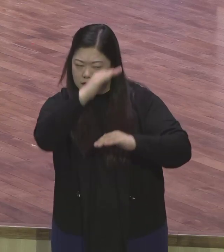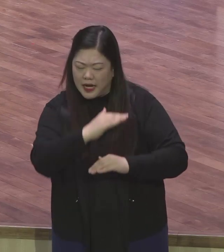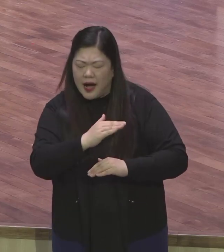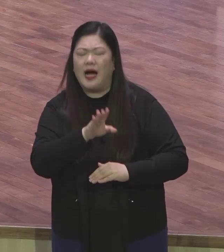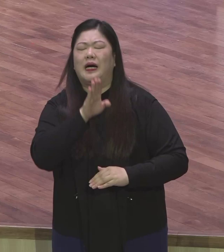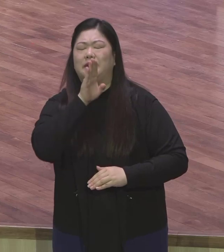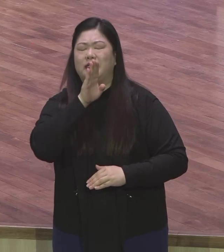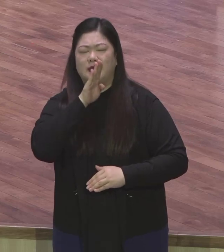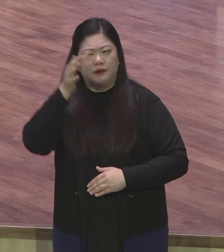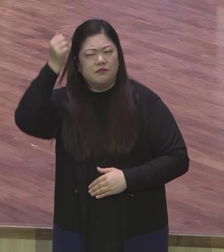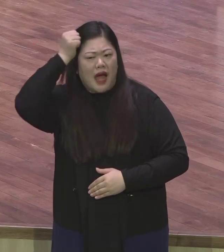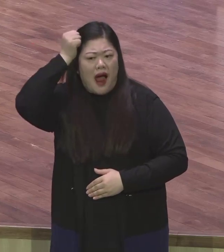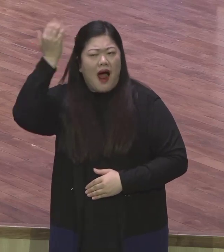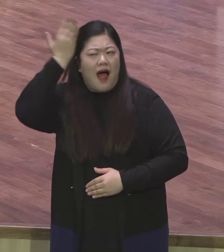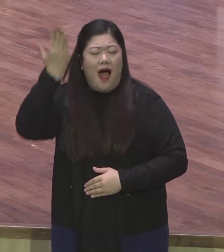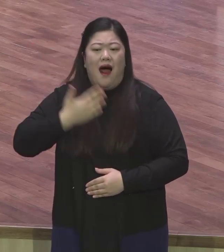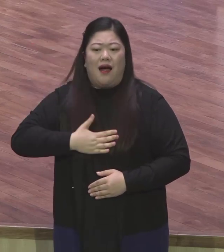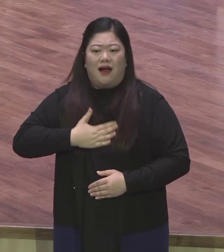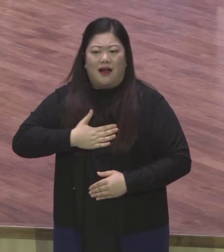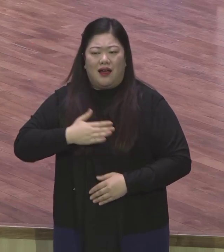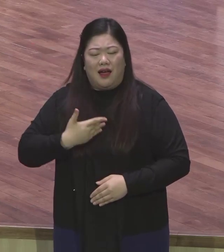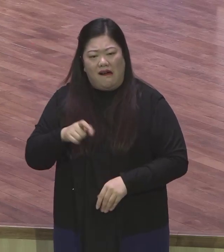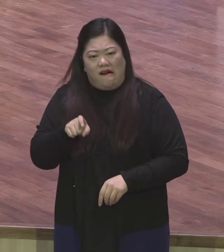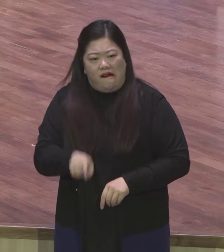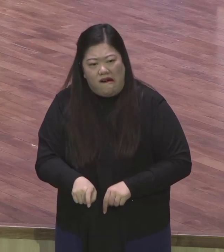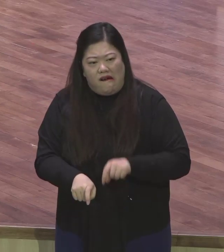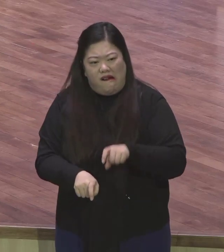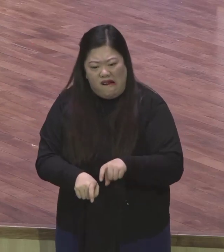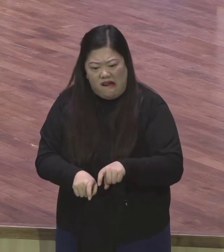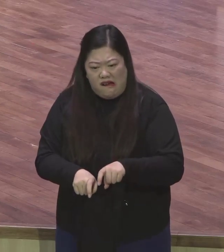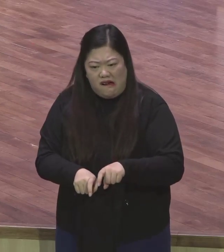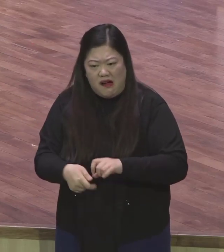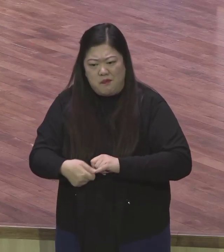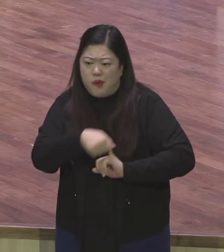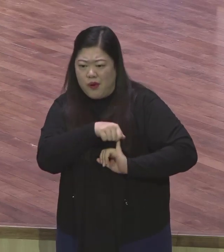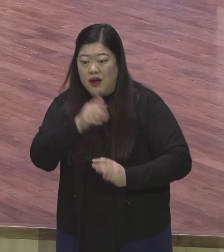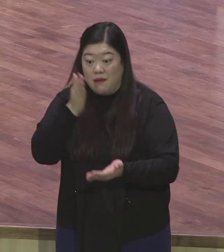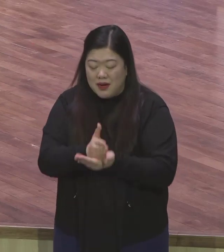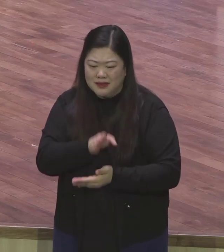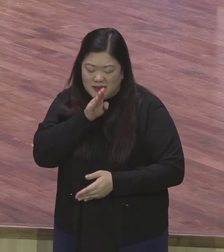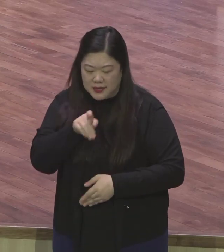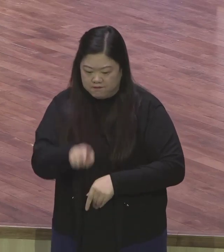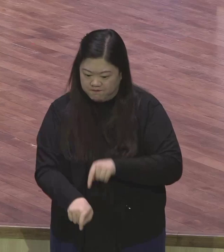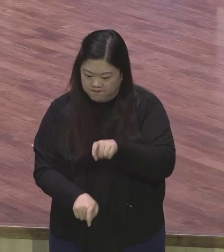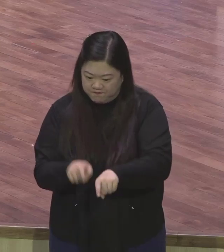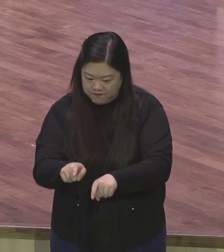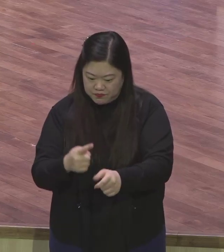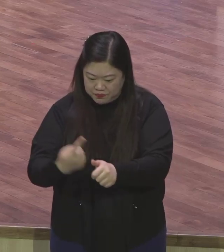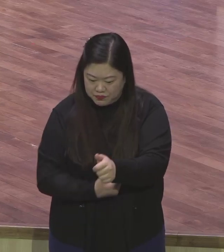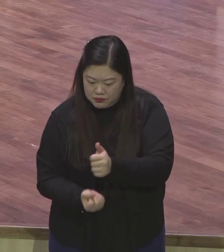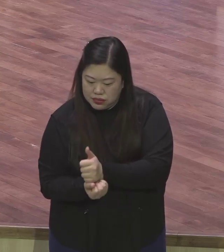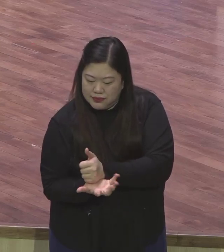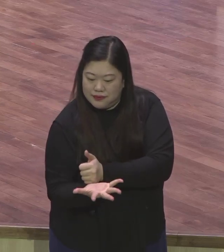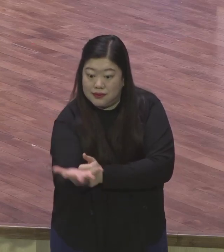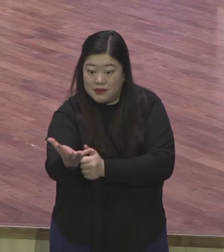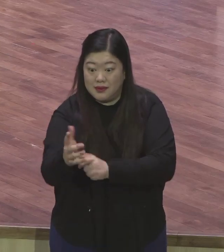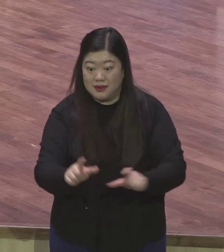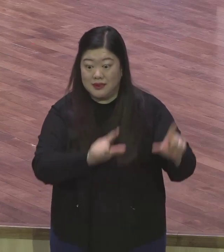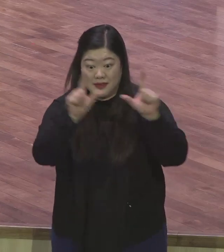실제로 적용하면서 예수 향기 바라는 그리스도 향기를 바라는 영향이 피는 성도들 다 되시기를 제모로